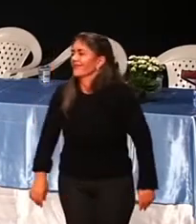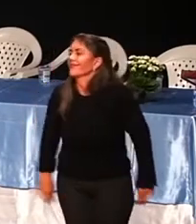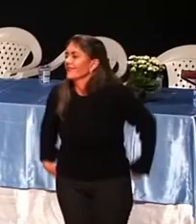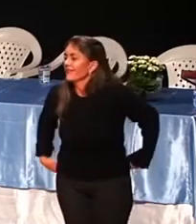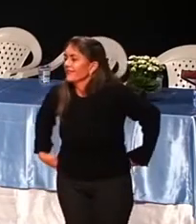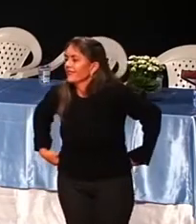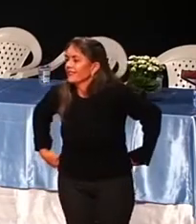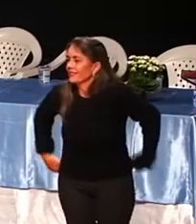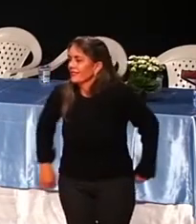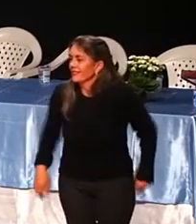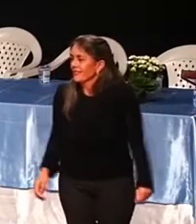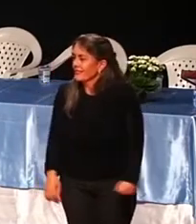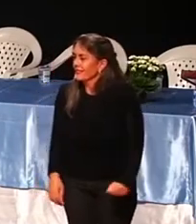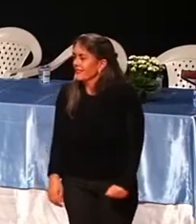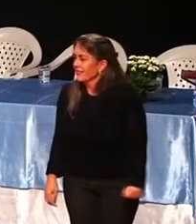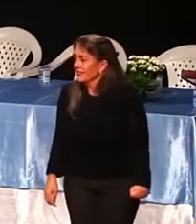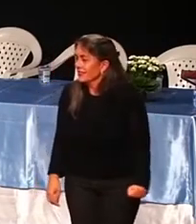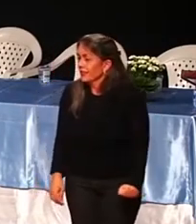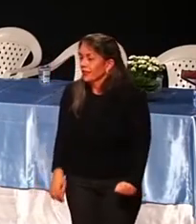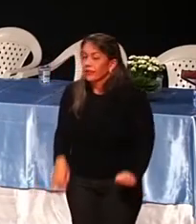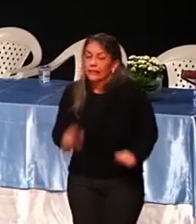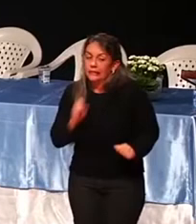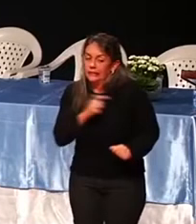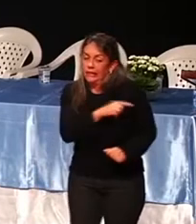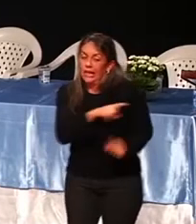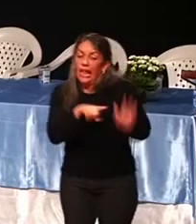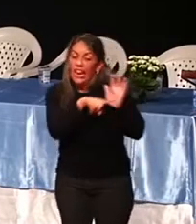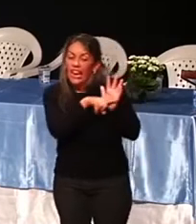se estiver do teu lado, é que nem covid, pega.